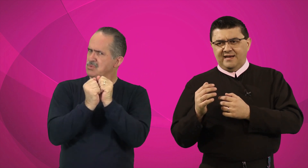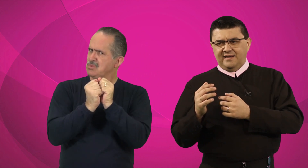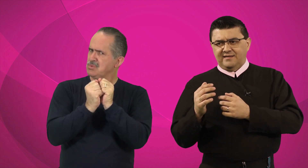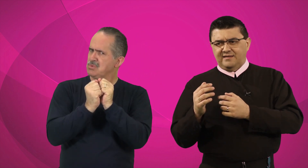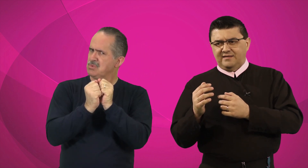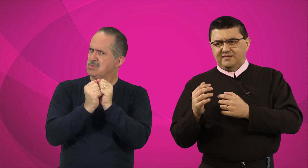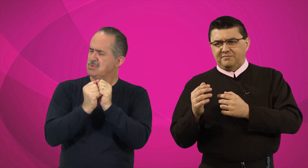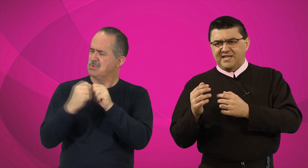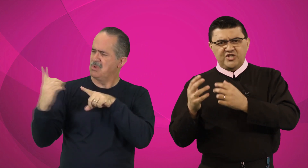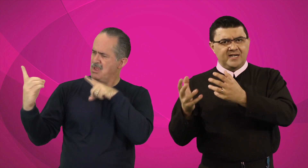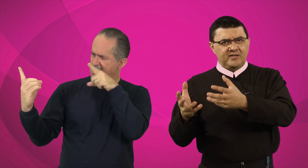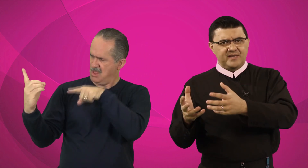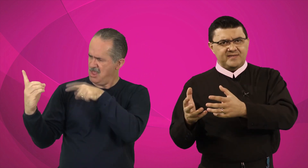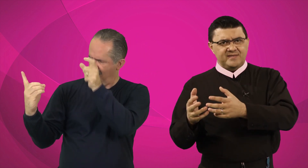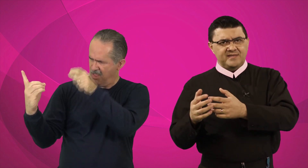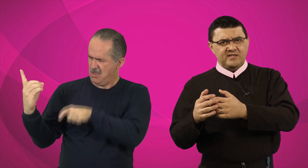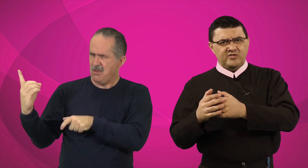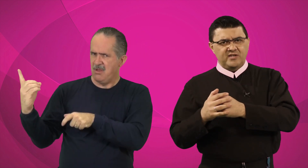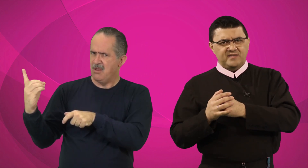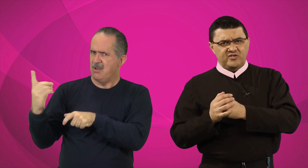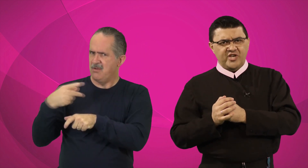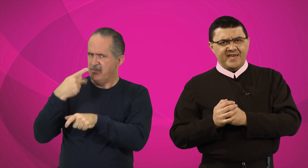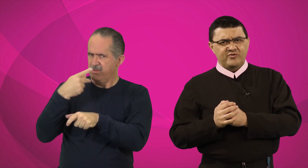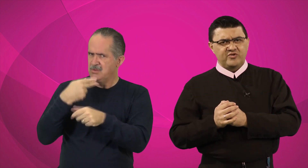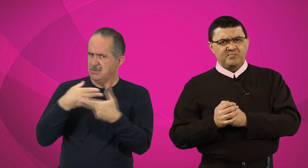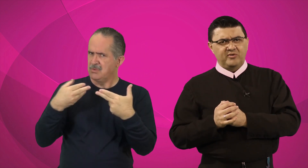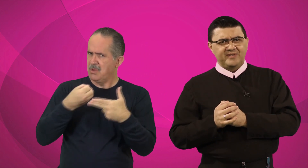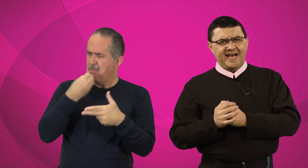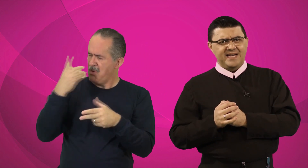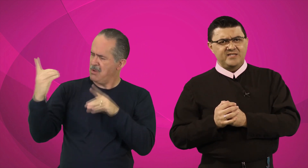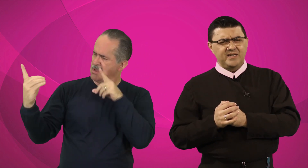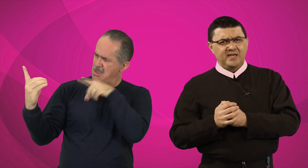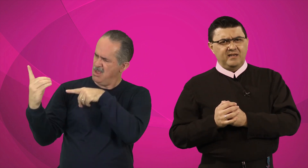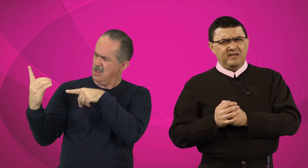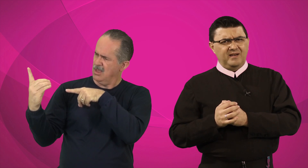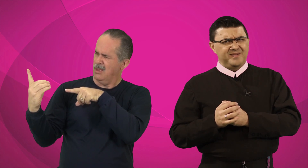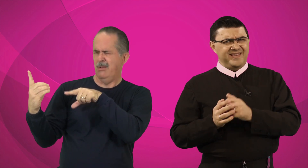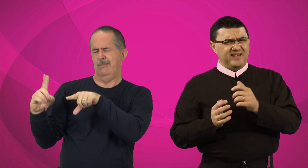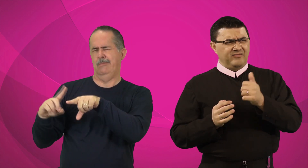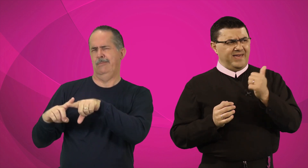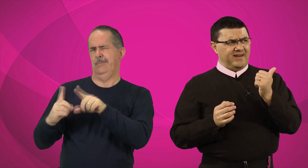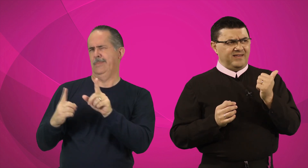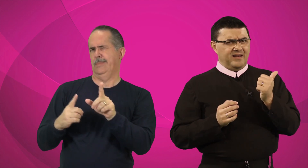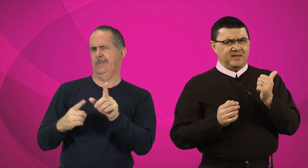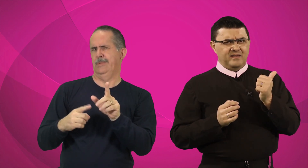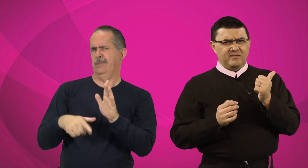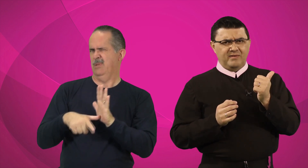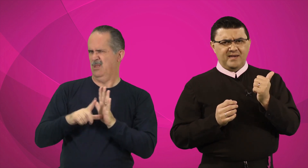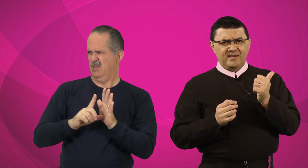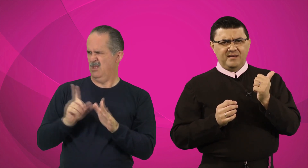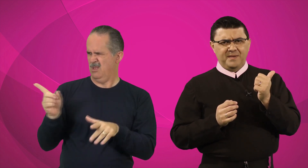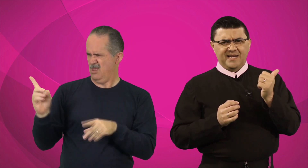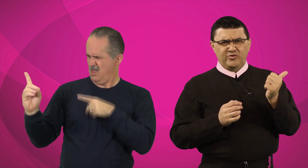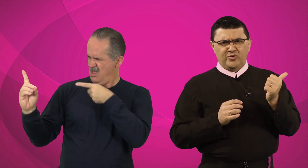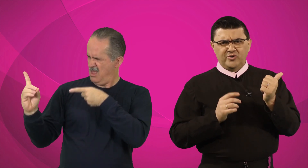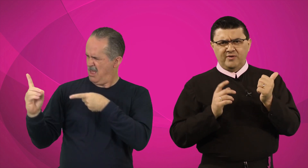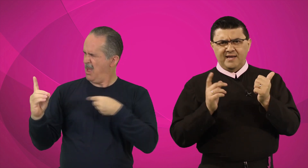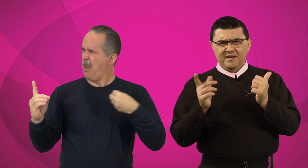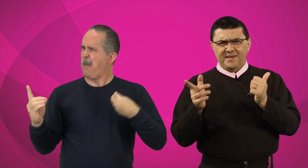praticando esses gestos de bondade, mas ela não é aquele pecador, não é aquela